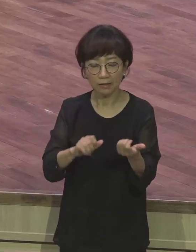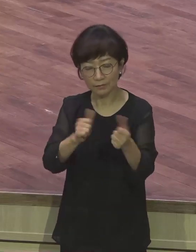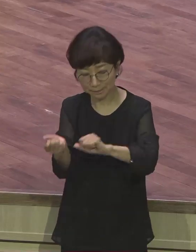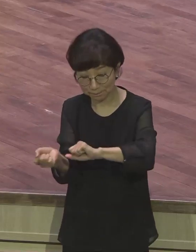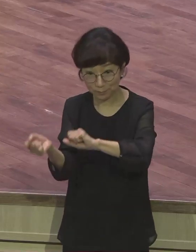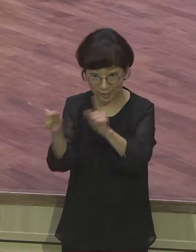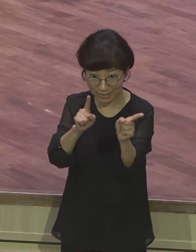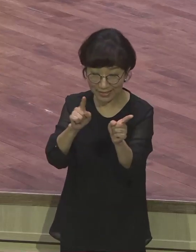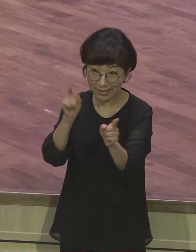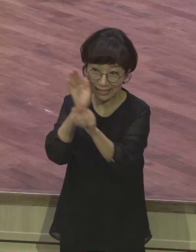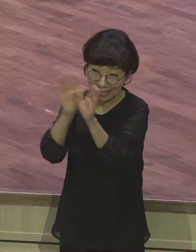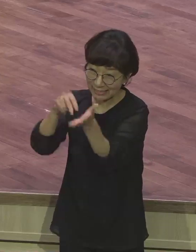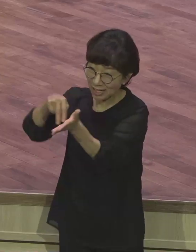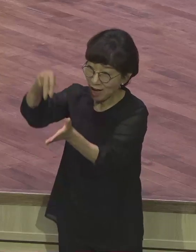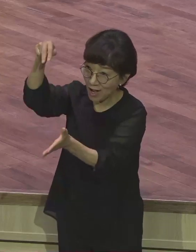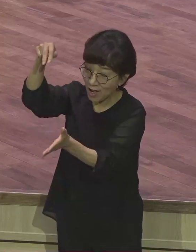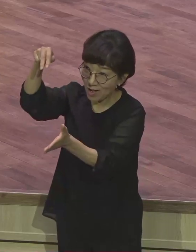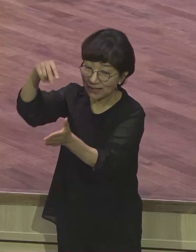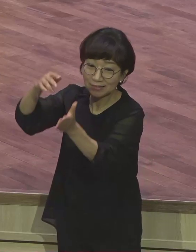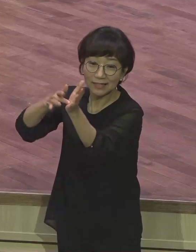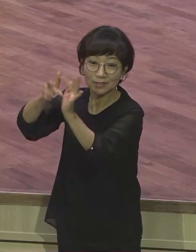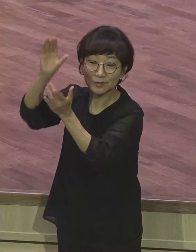우리를 위하여 간고하시는 자이시니라.